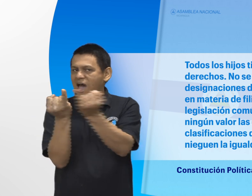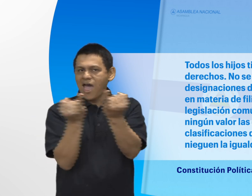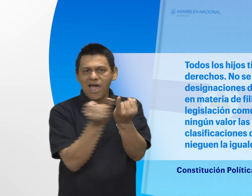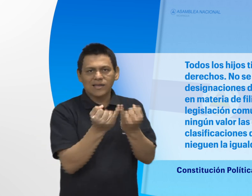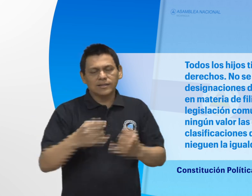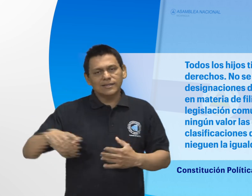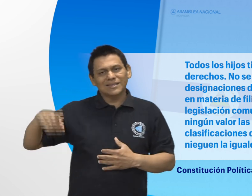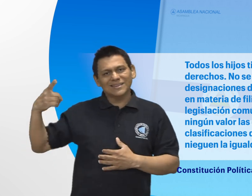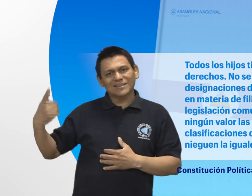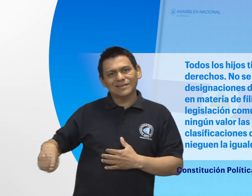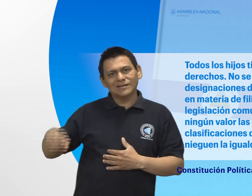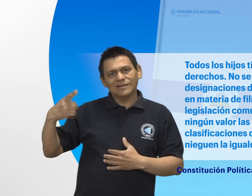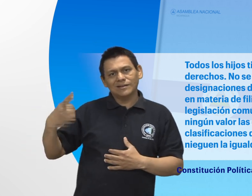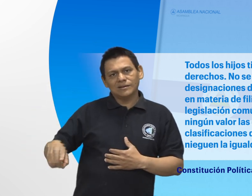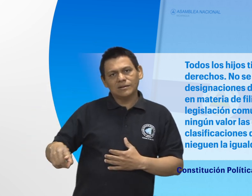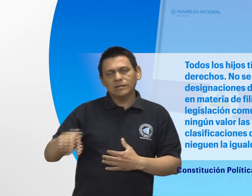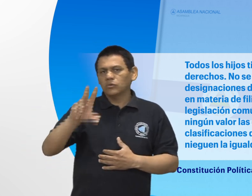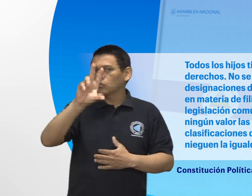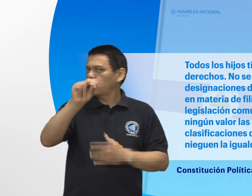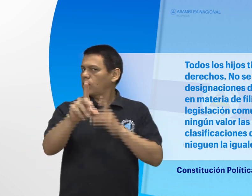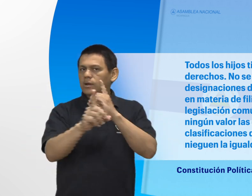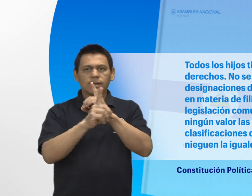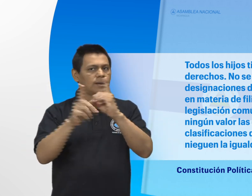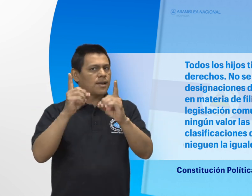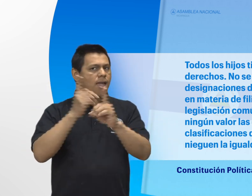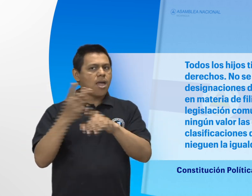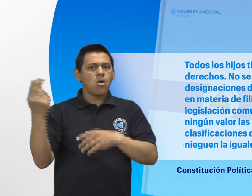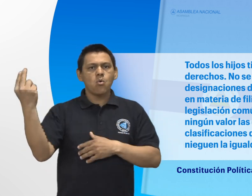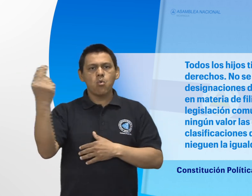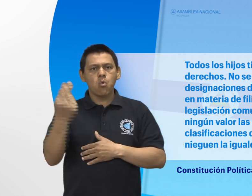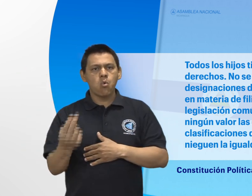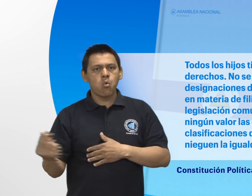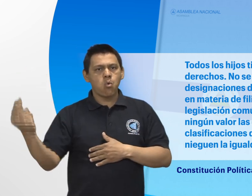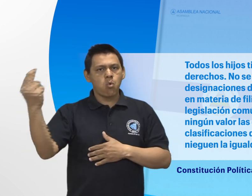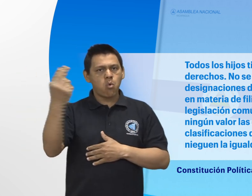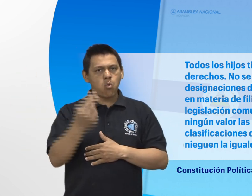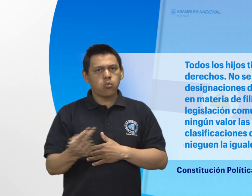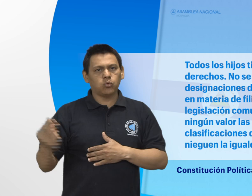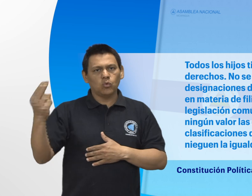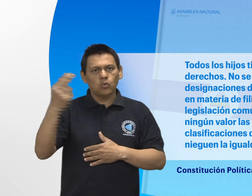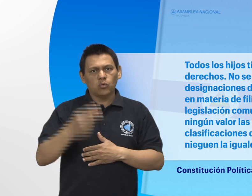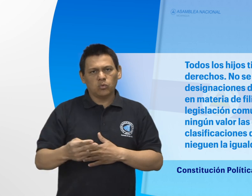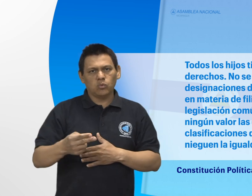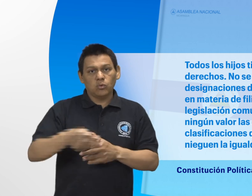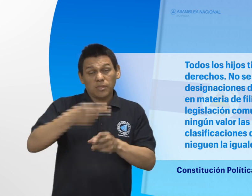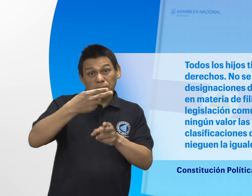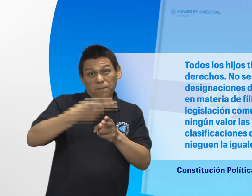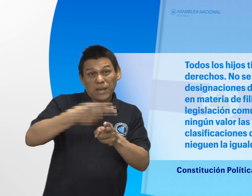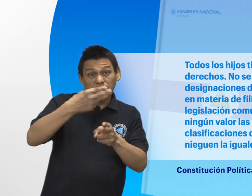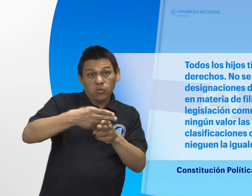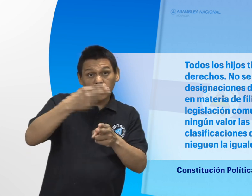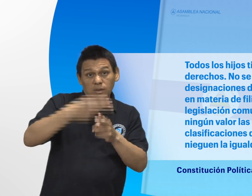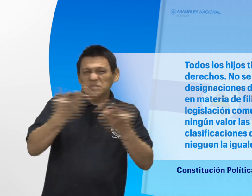Todos los hijos tienen iguales derechos. No se utilizarán designaciones